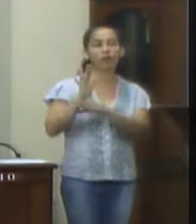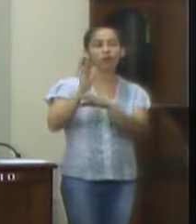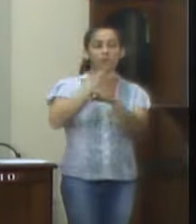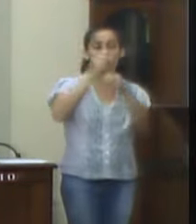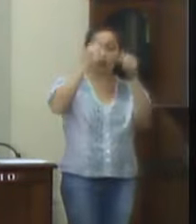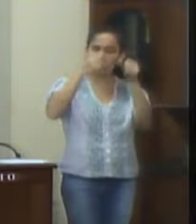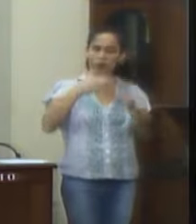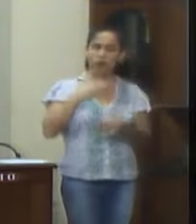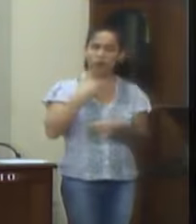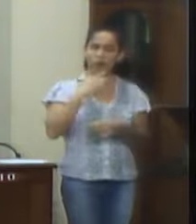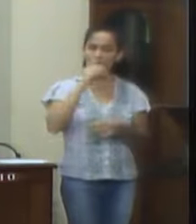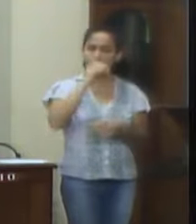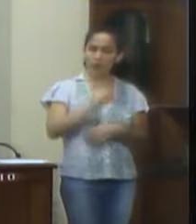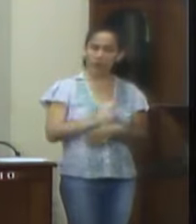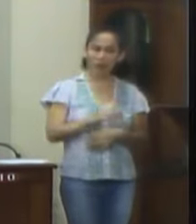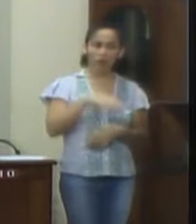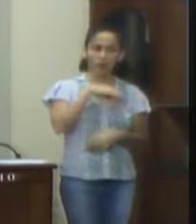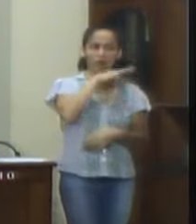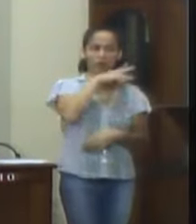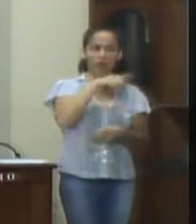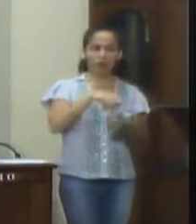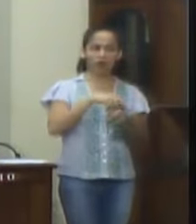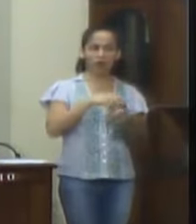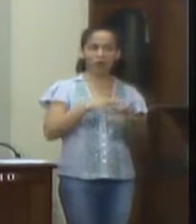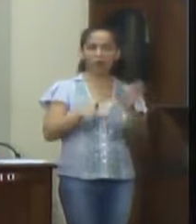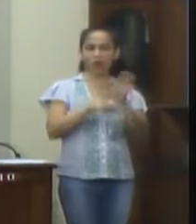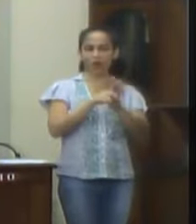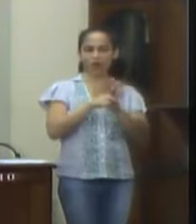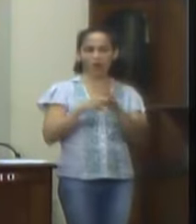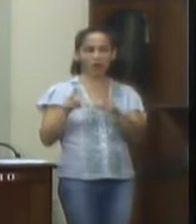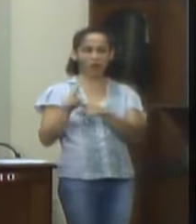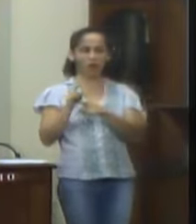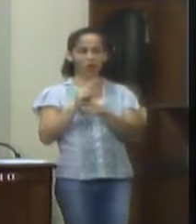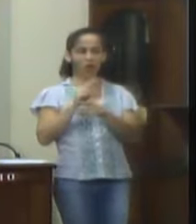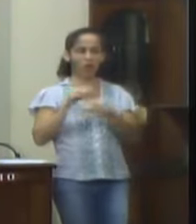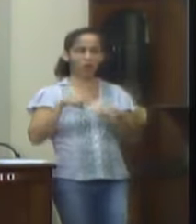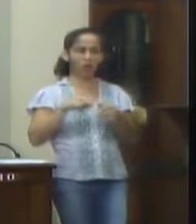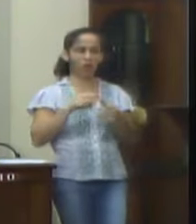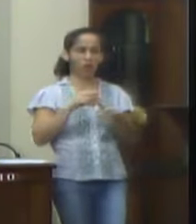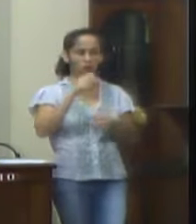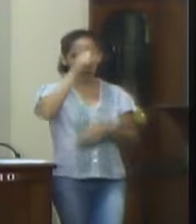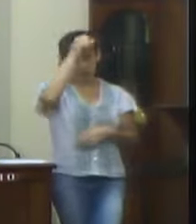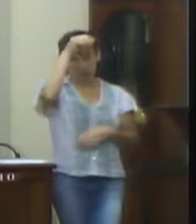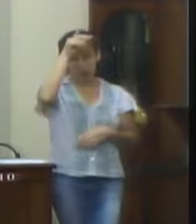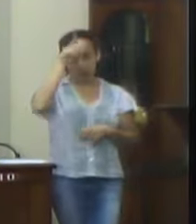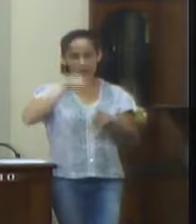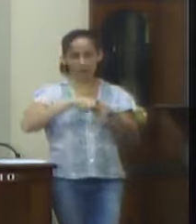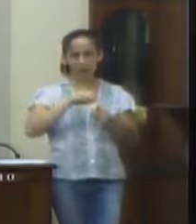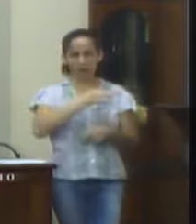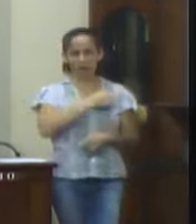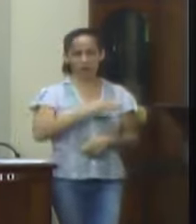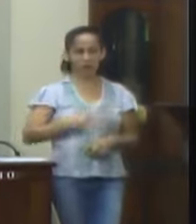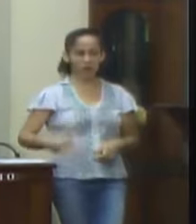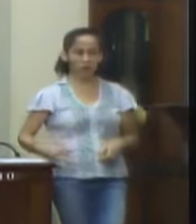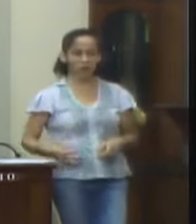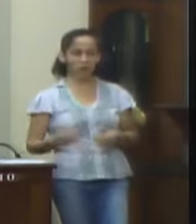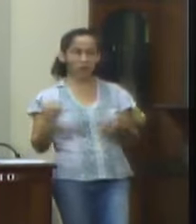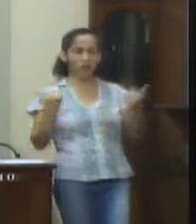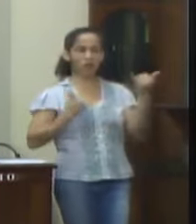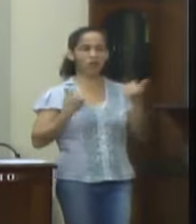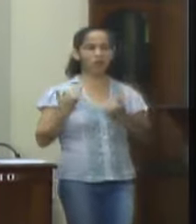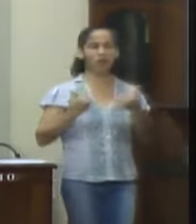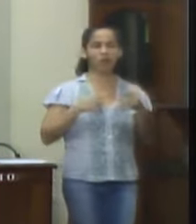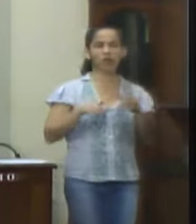esclarecer não só o direito dos animais, bem como a lei que os protege no âmbito municipal e federal. Sendo assim, as informações